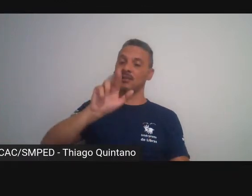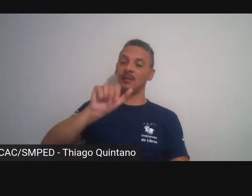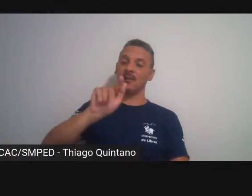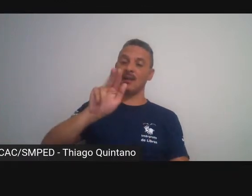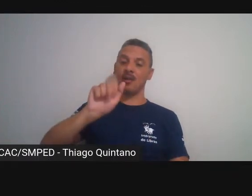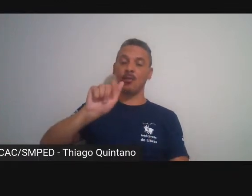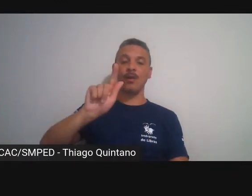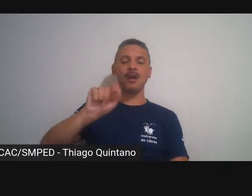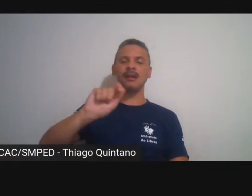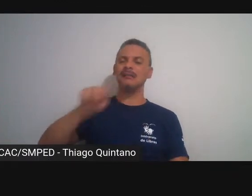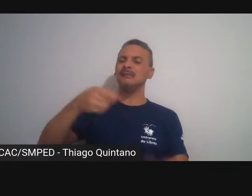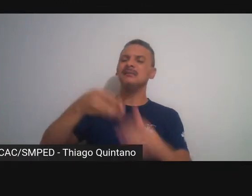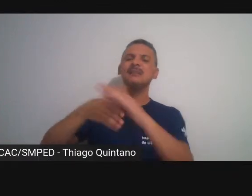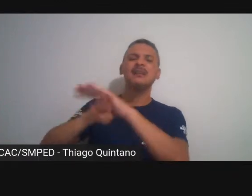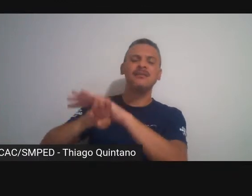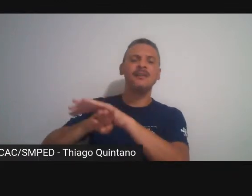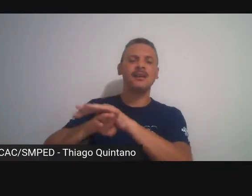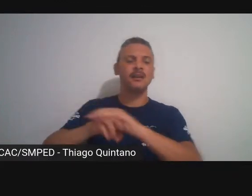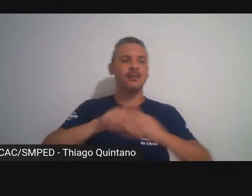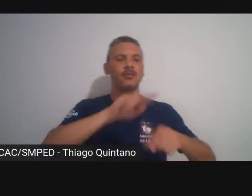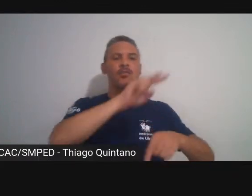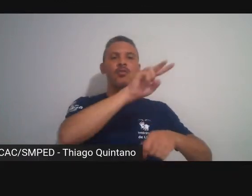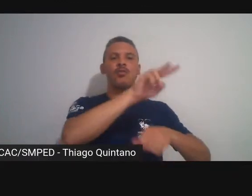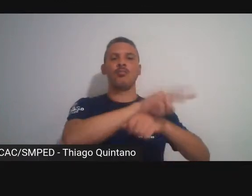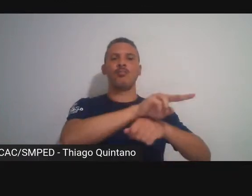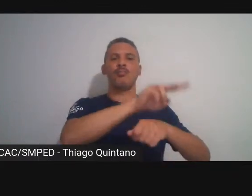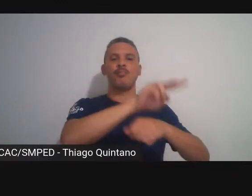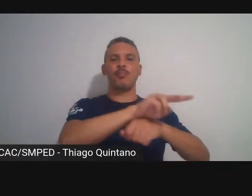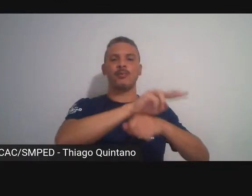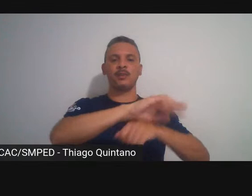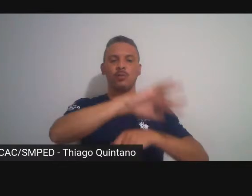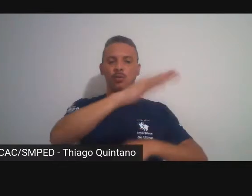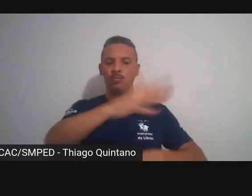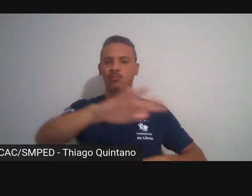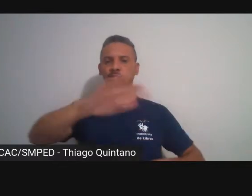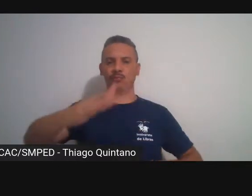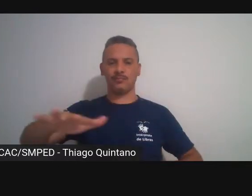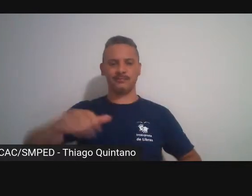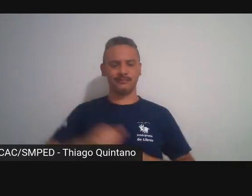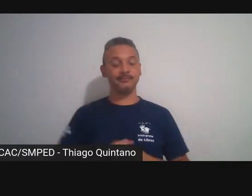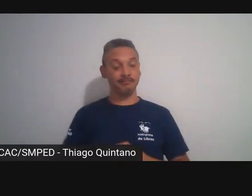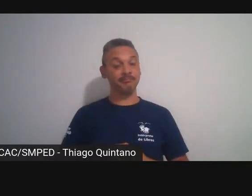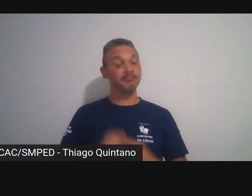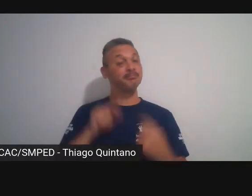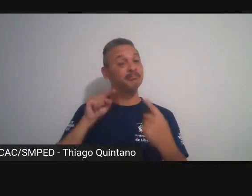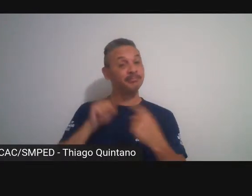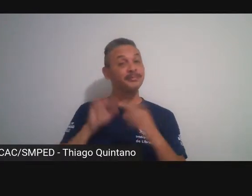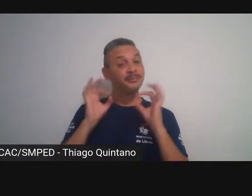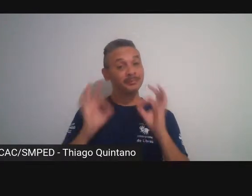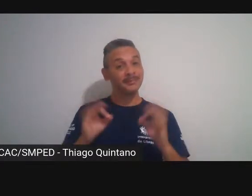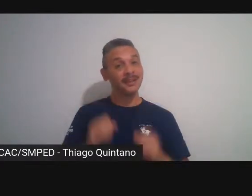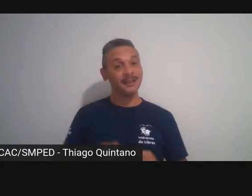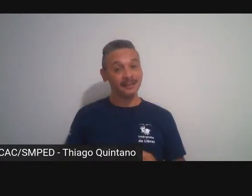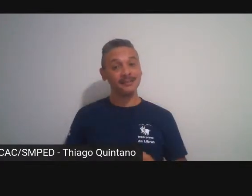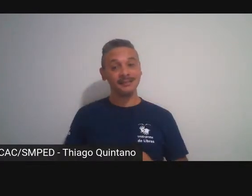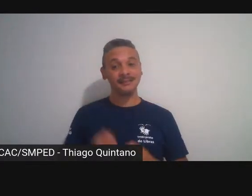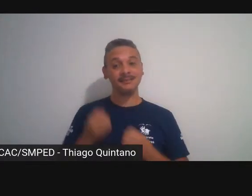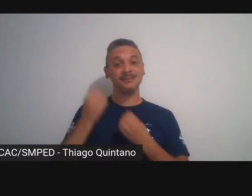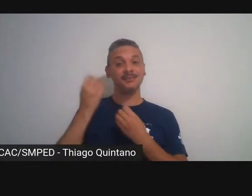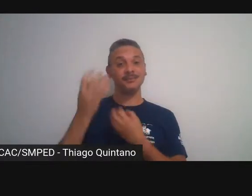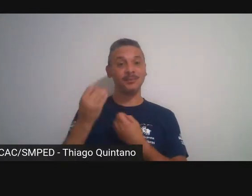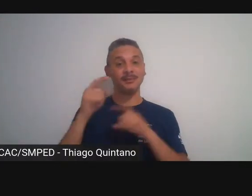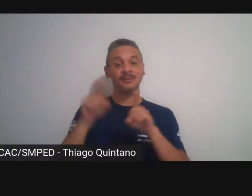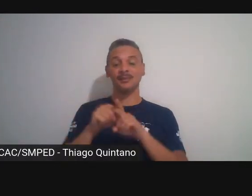do vale que faz jus a toda essa toda essa informação que o